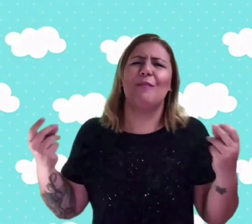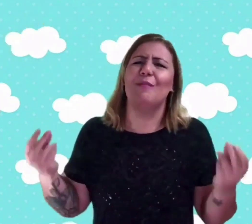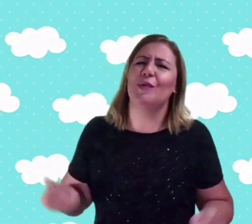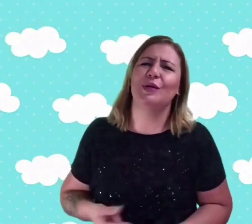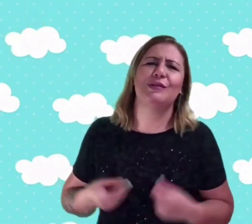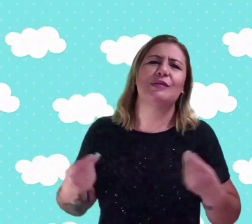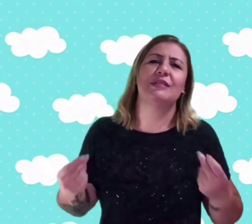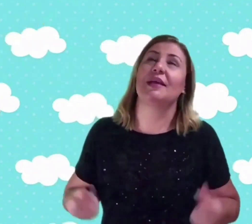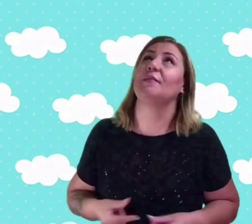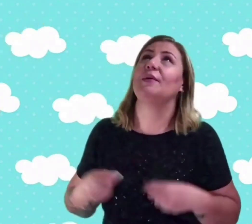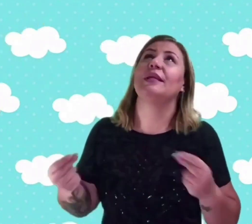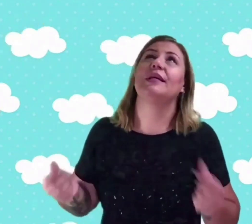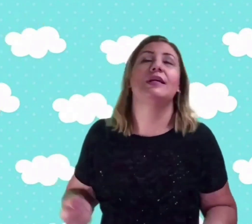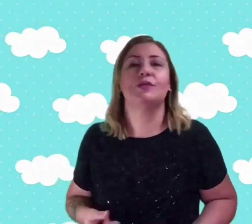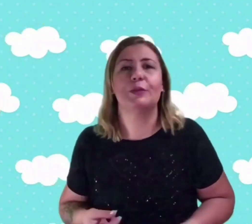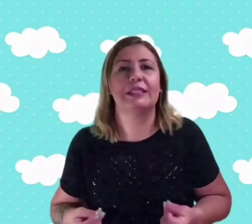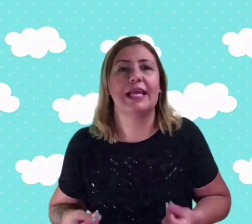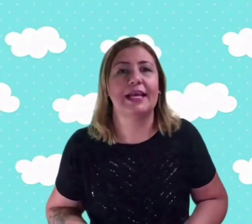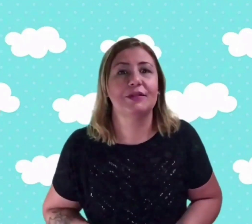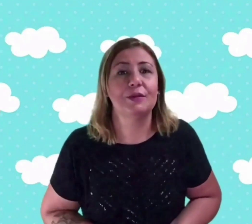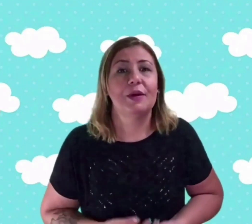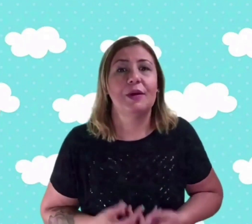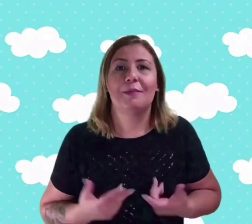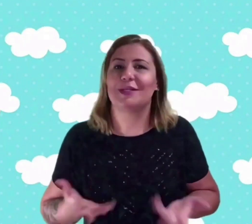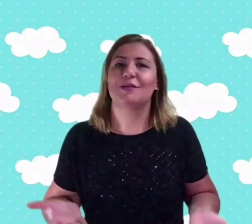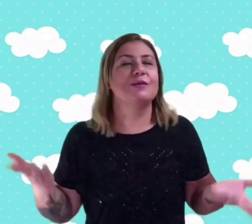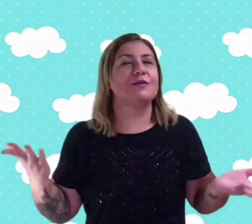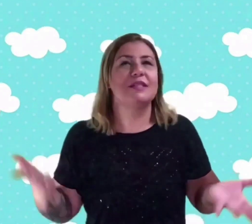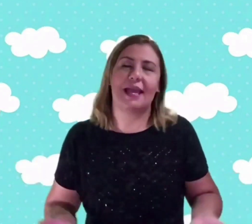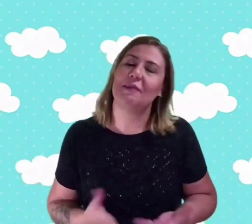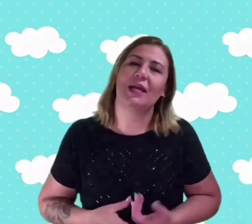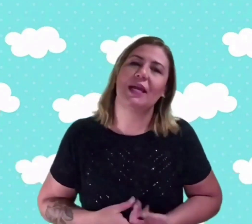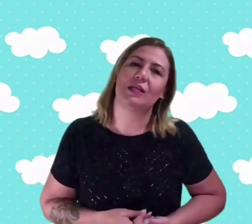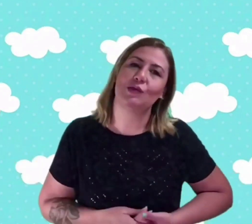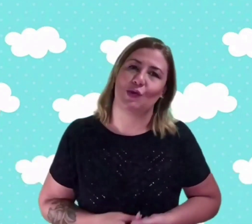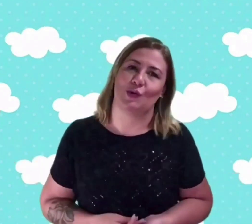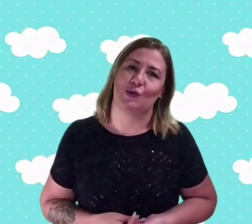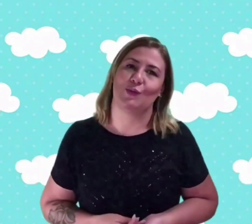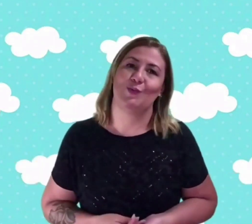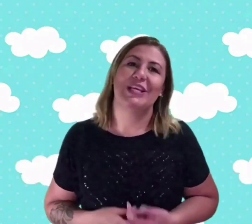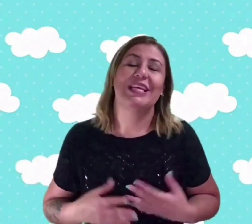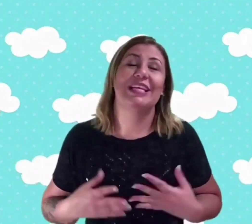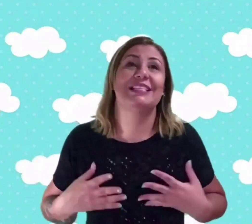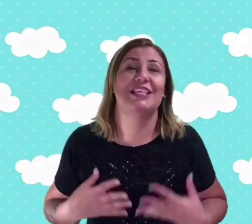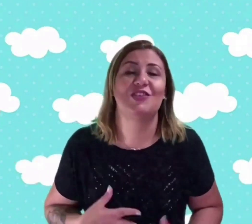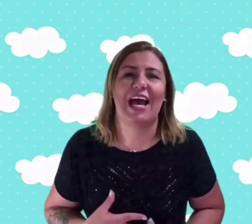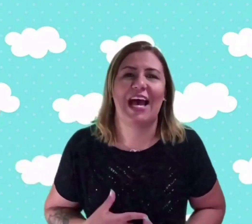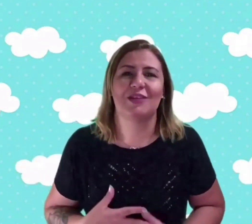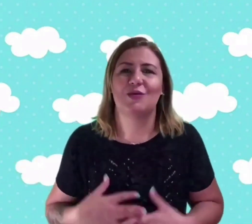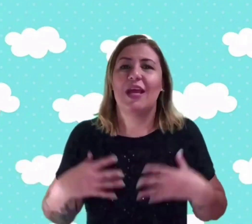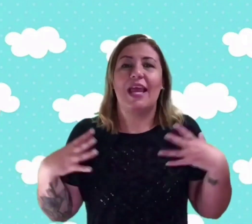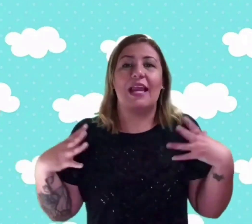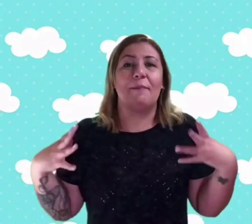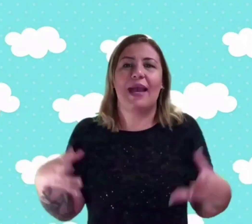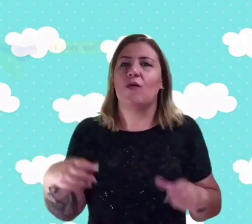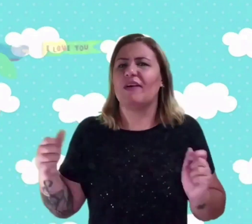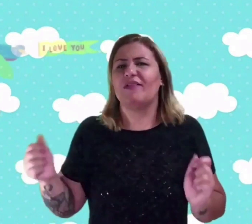está há muito tempo olhando para o teto, mas não consegue pegar no sono. Entediado, ele pega um